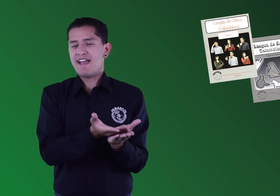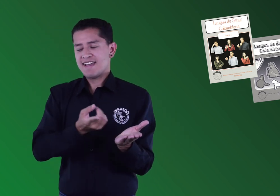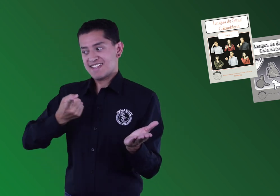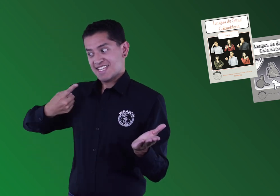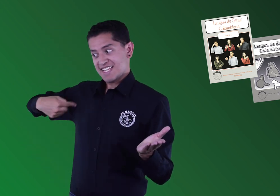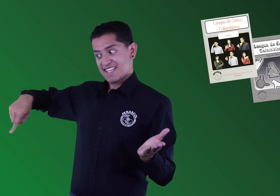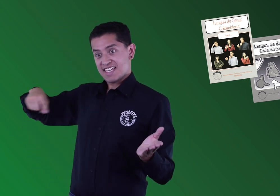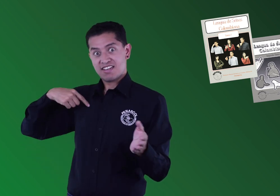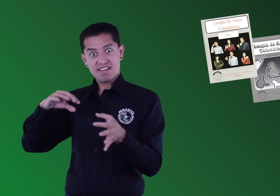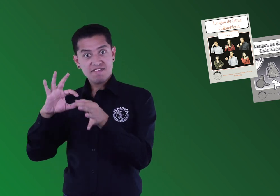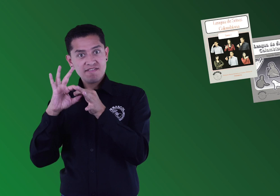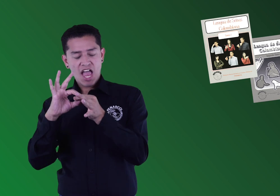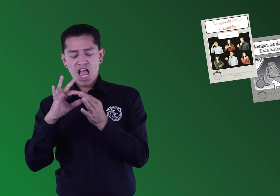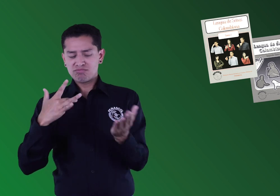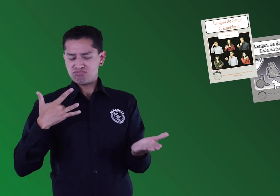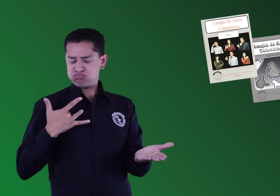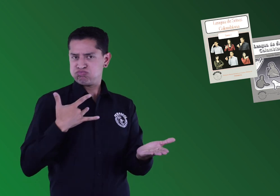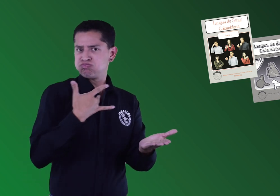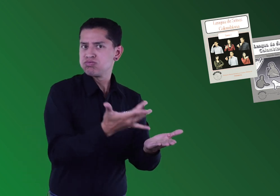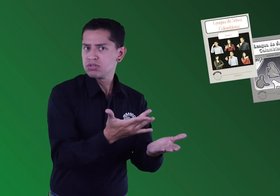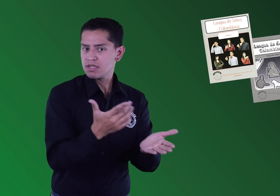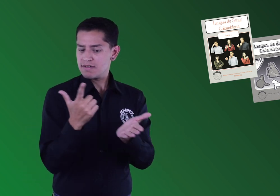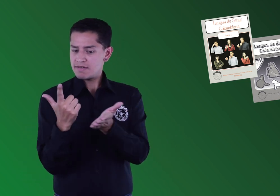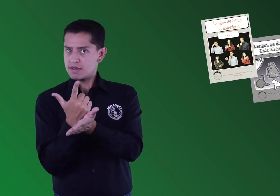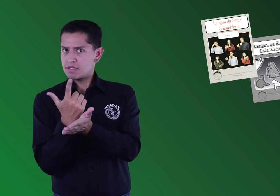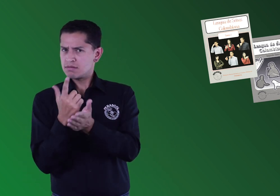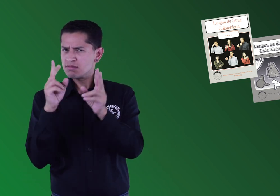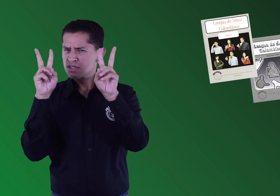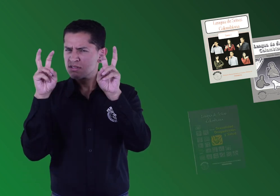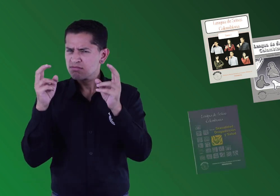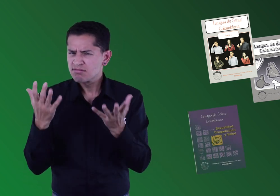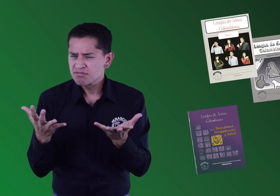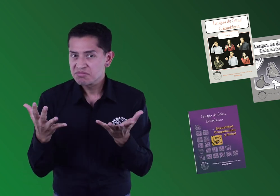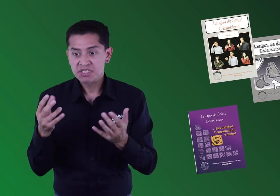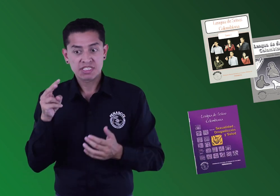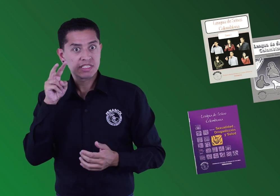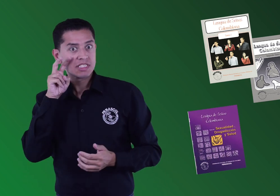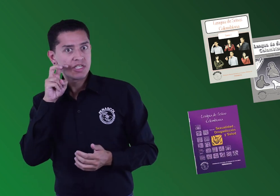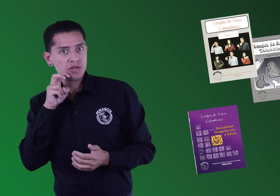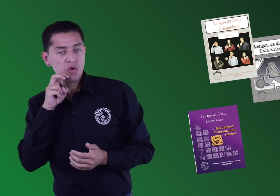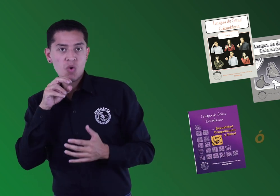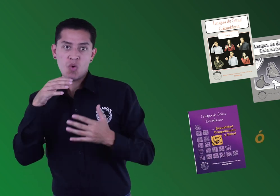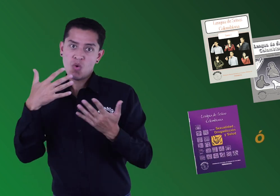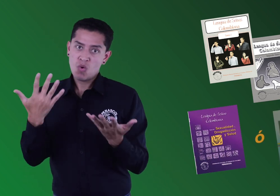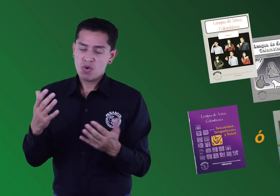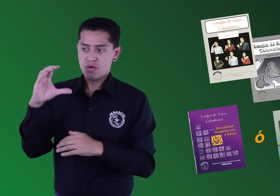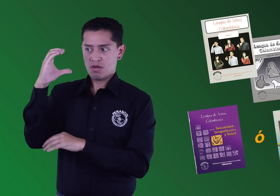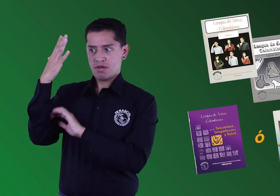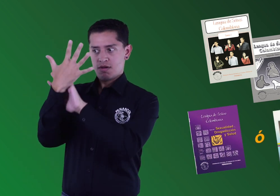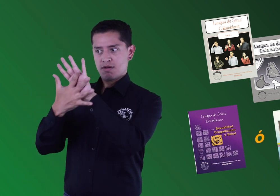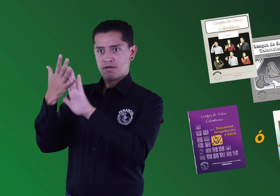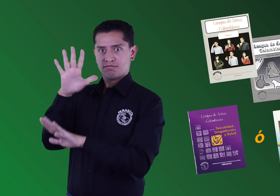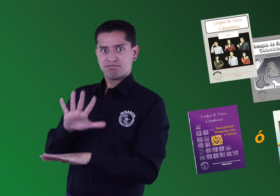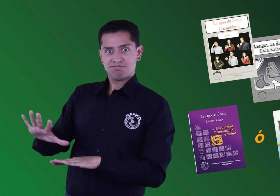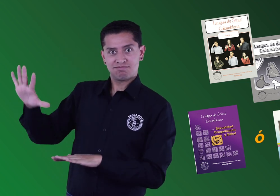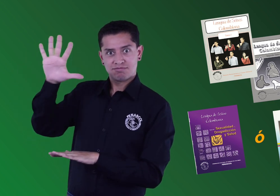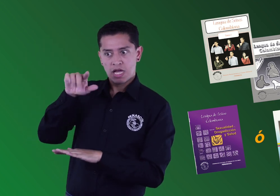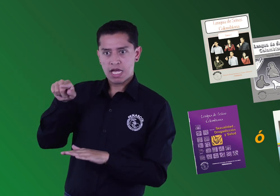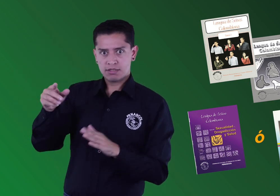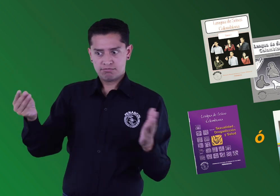Fenascol te obsequia el tomo 5 Departamentos o el tomo 6 Sexualidad. Por